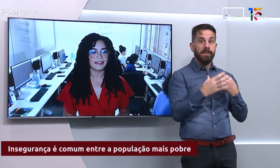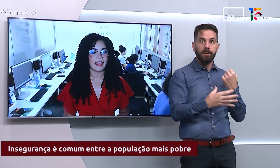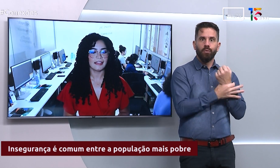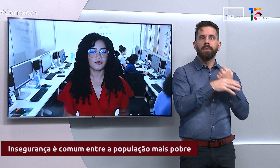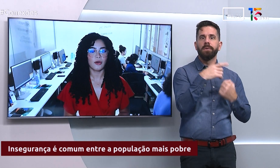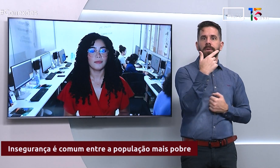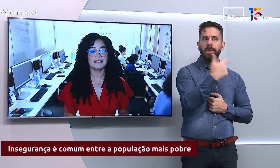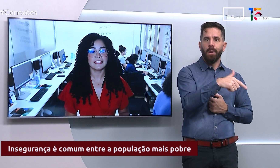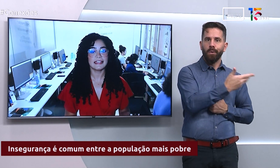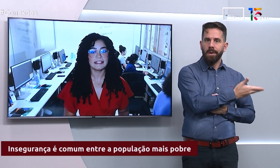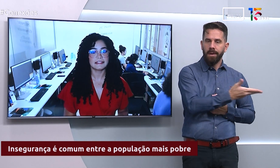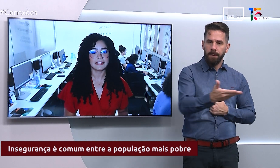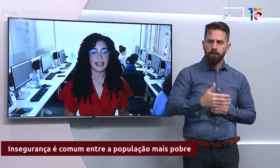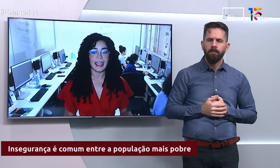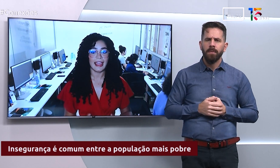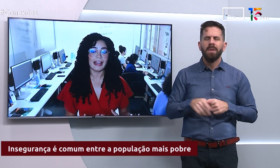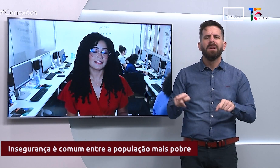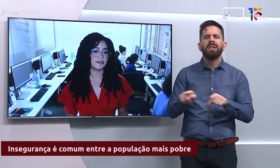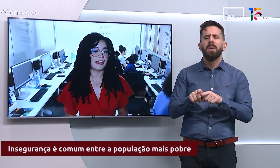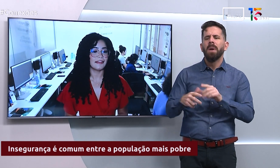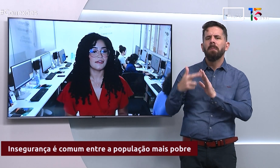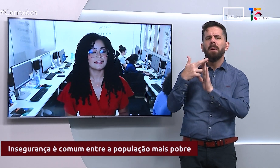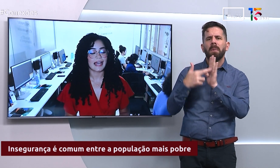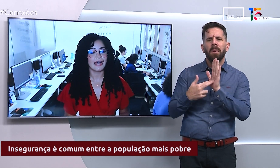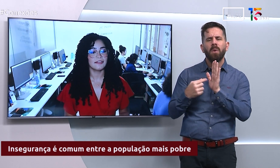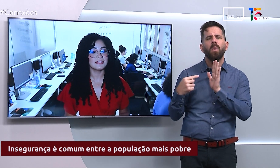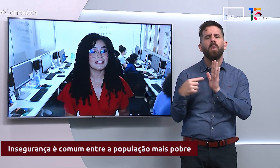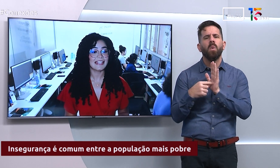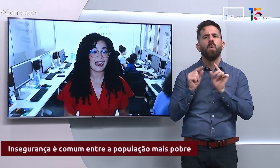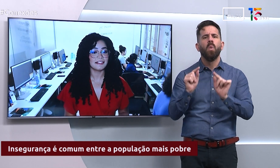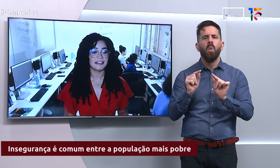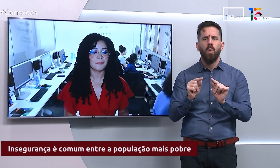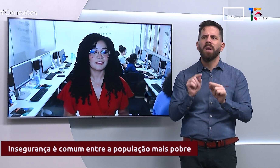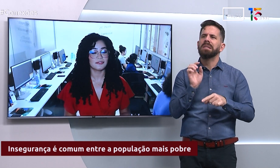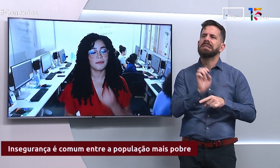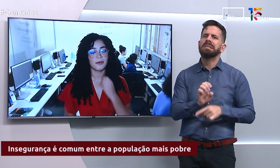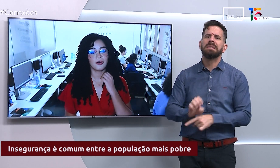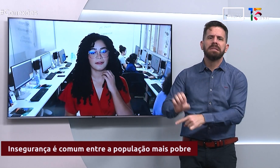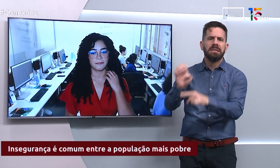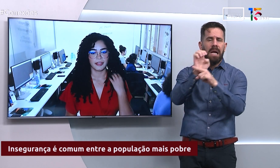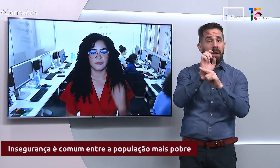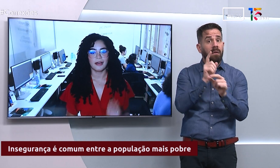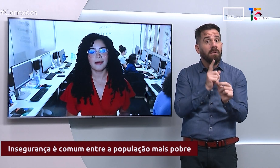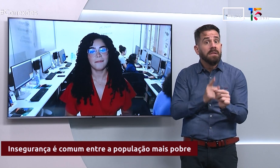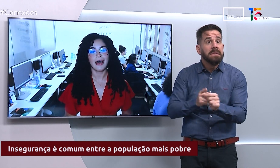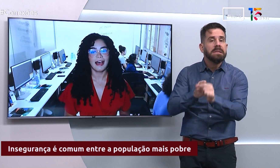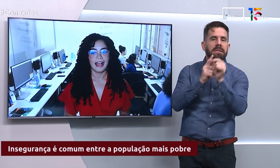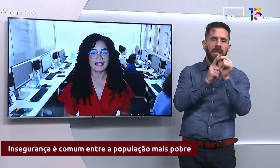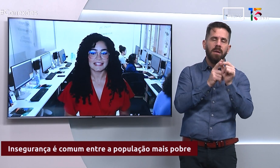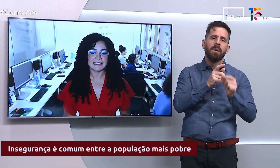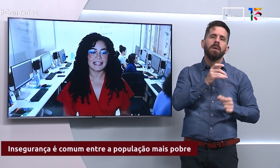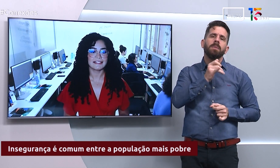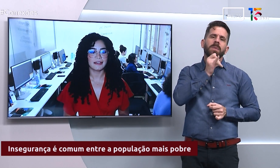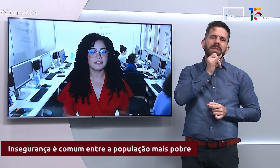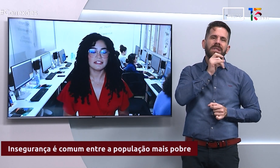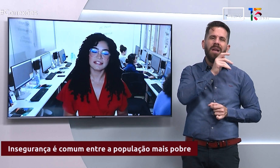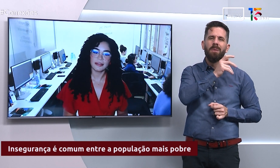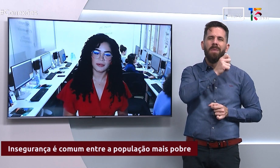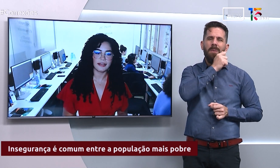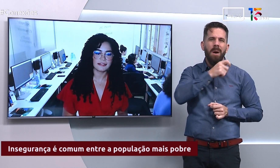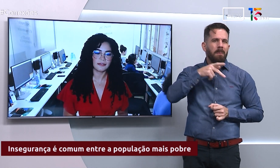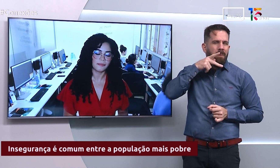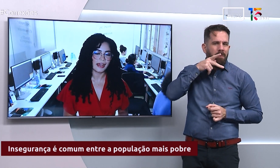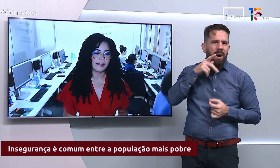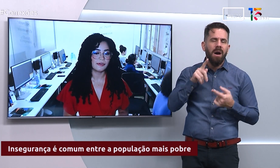destaque aí com esse índice é relacionado ao estado e cidade em que a pessoa mora. No Amapá, a sensação de